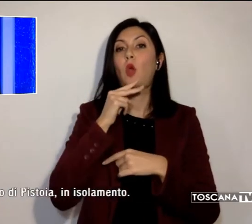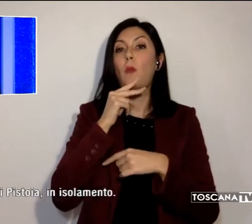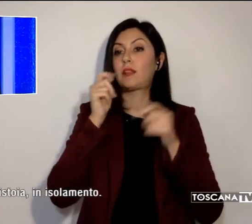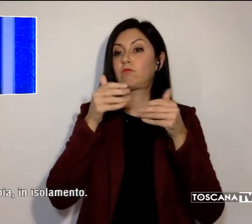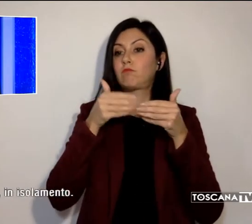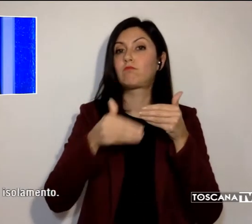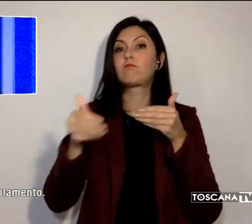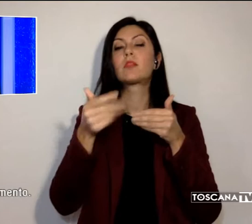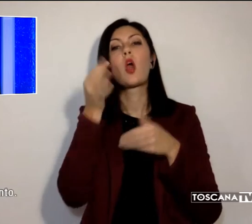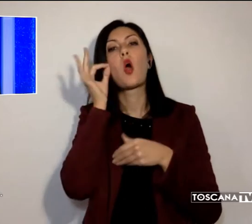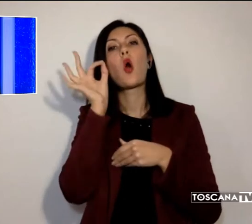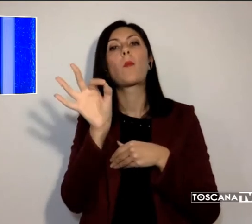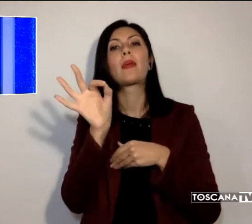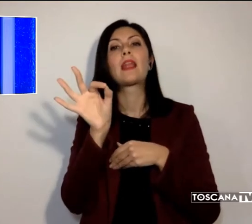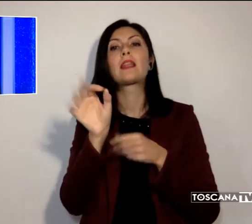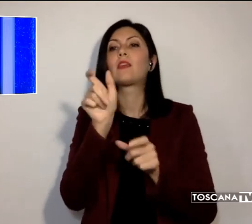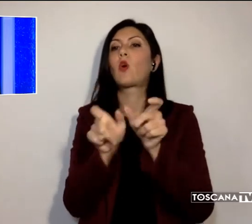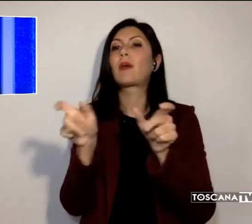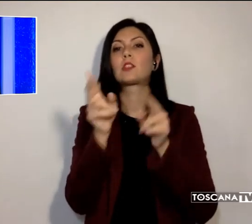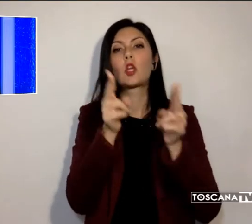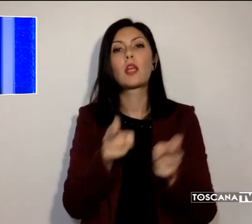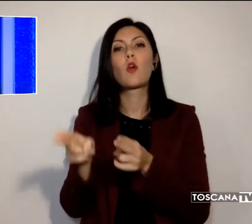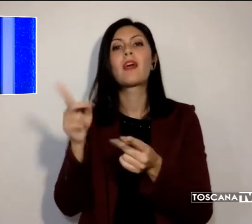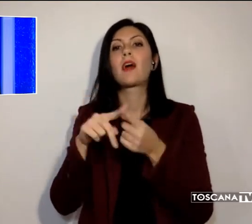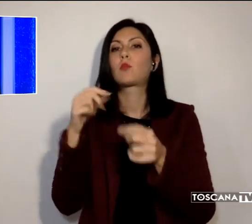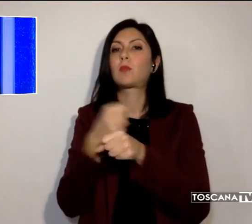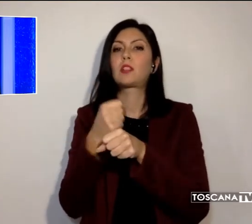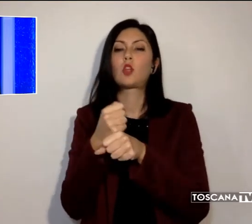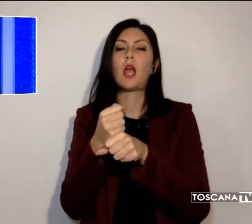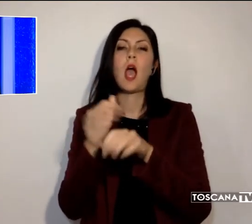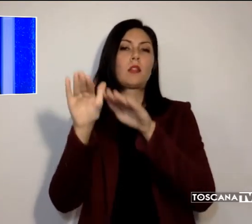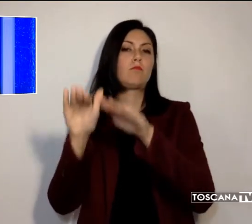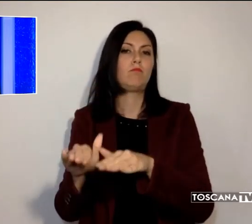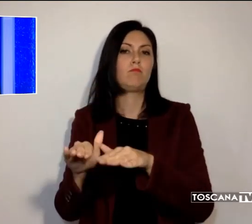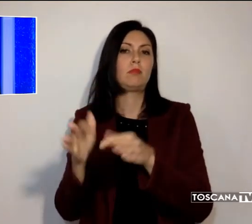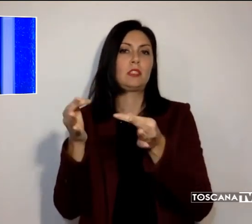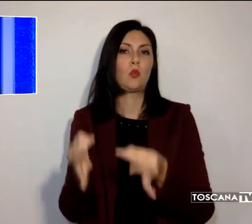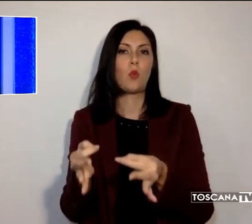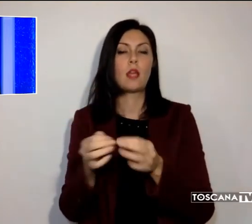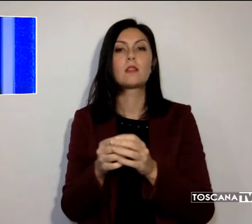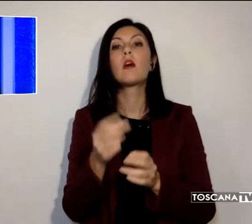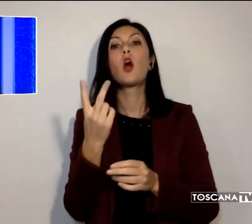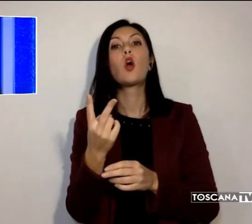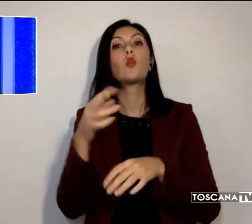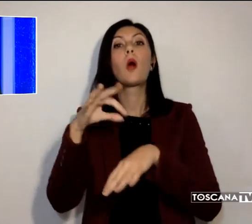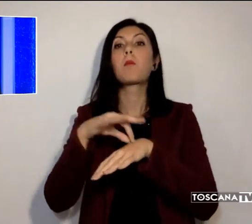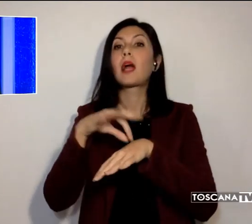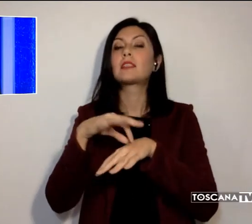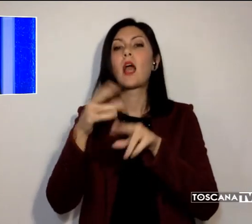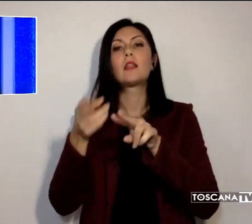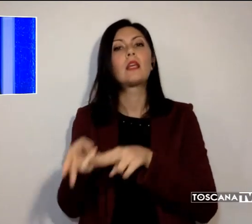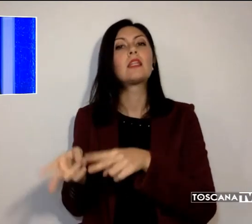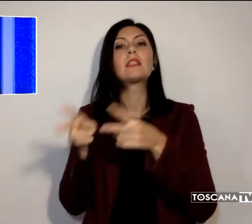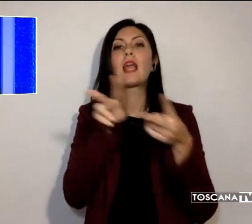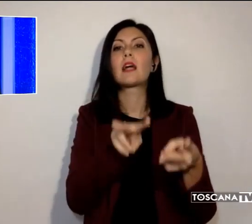persone ricoverate e il personale. I due pazienti sono stati trasferiti all'ospedale San